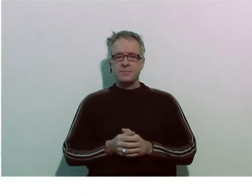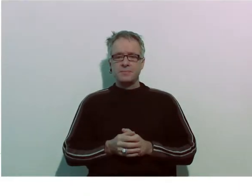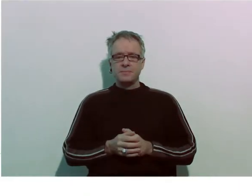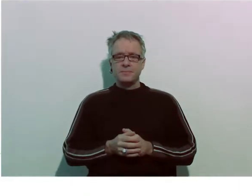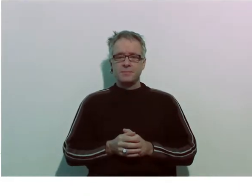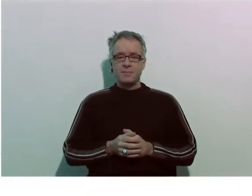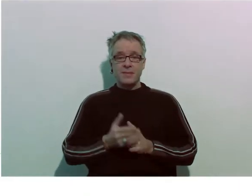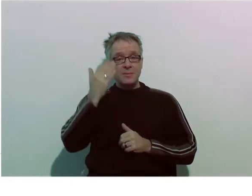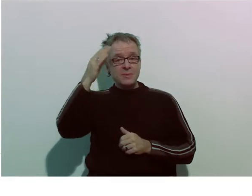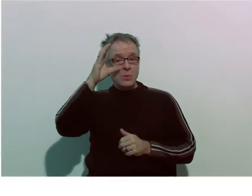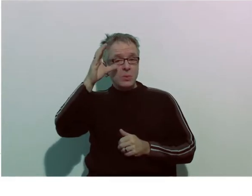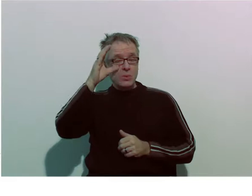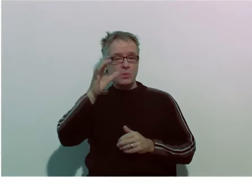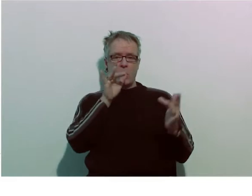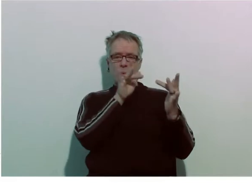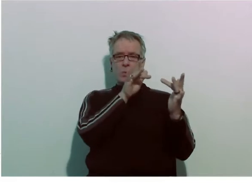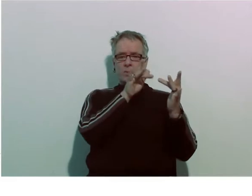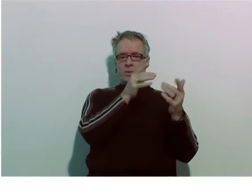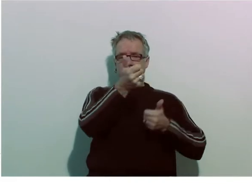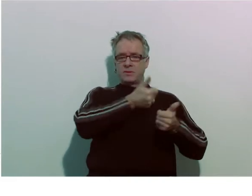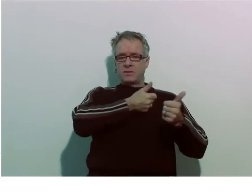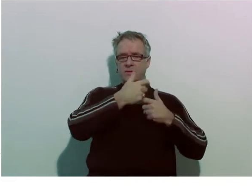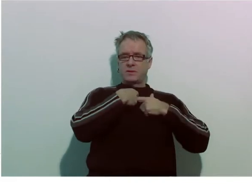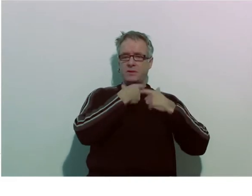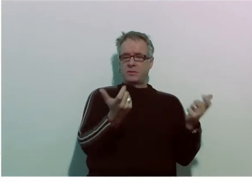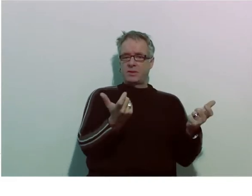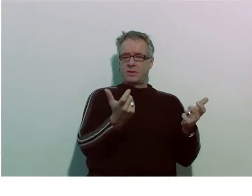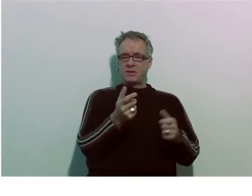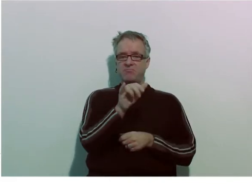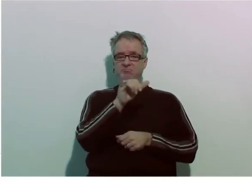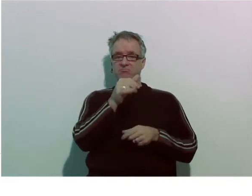Pour en savoir plus, contactez le service accessibilité.